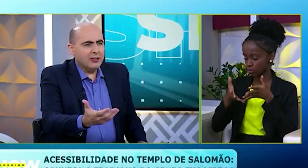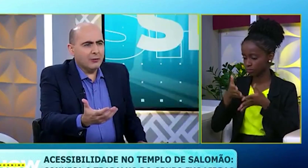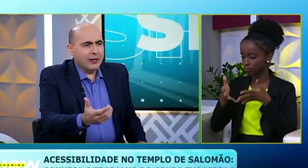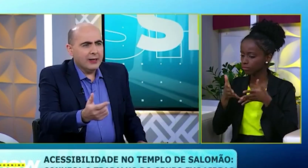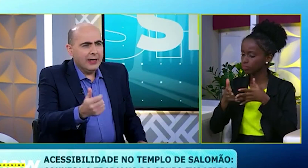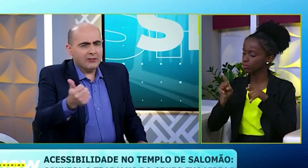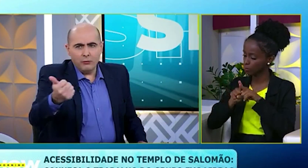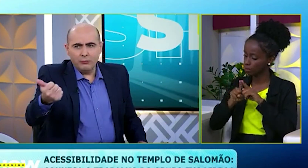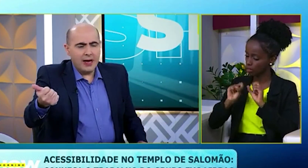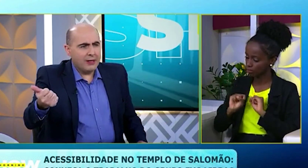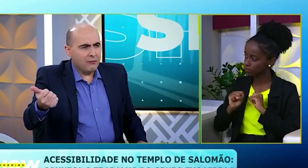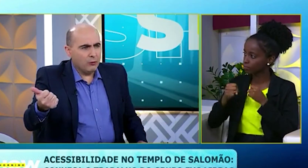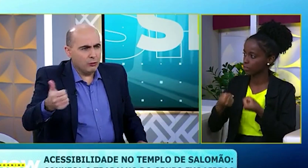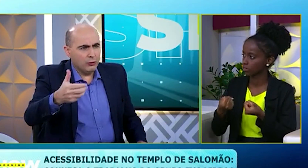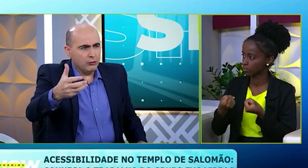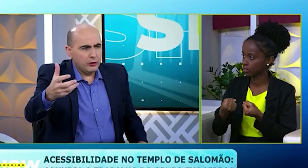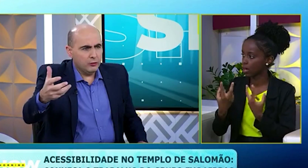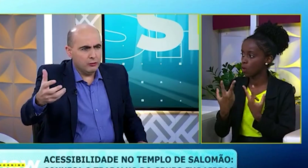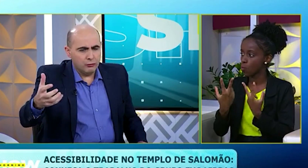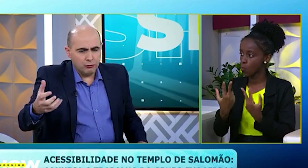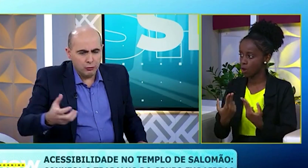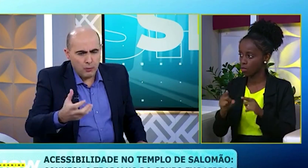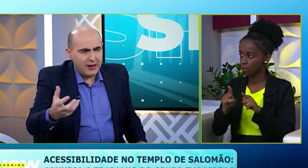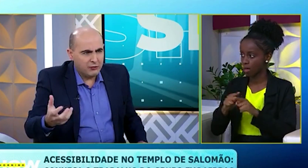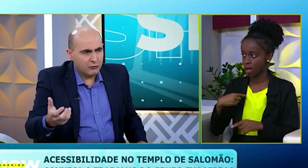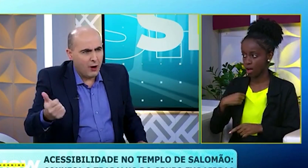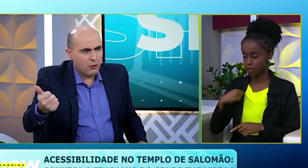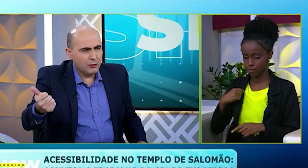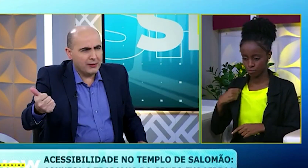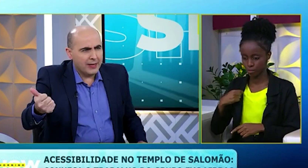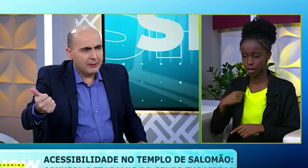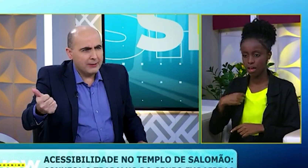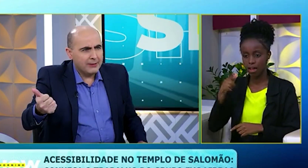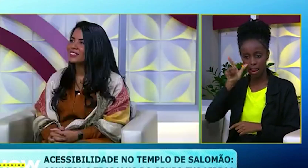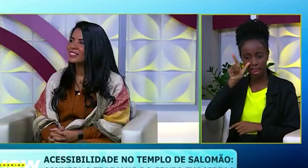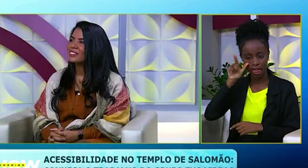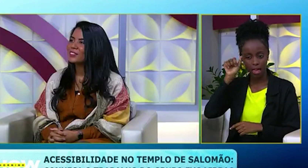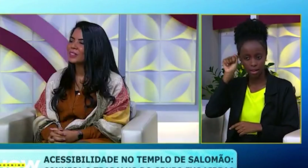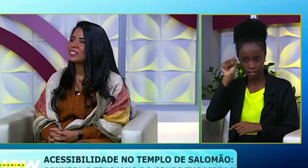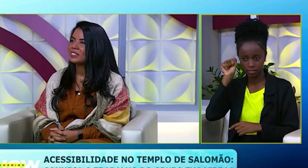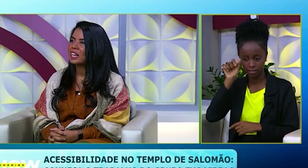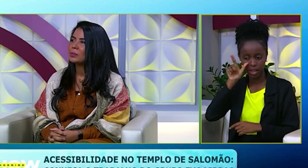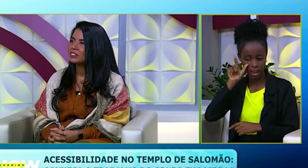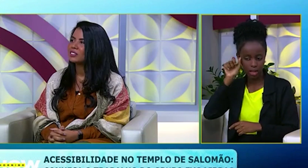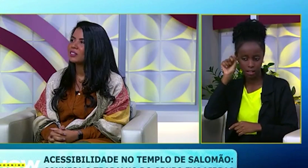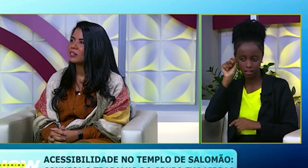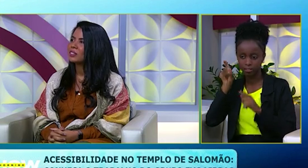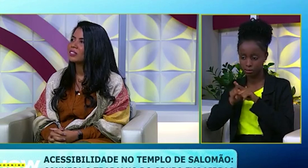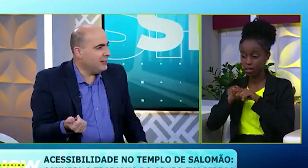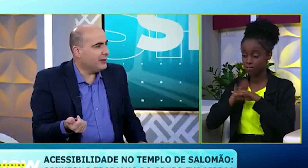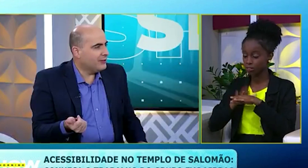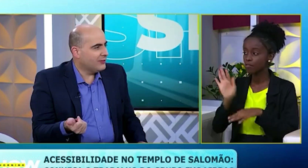se dedicam, né? Essa voluntária que falou que o Sudo, como ele é visual, como é o nome dela? A Larissa. Larissa, ela está até fazendo